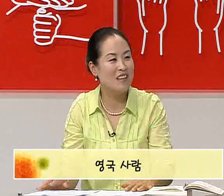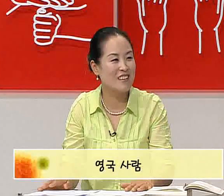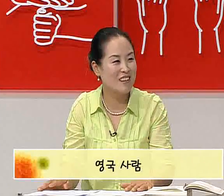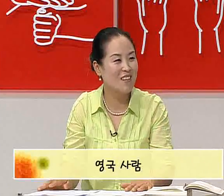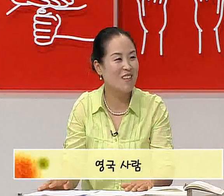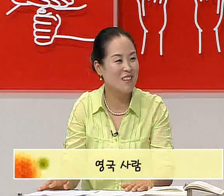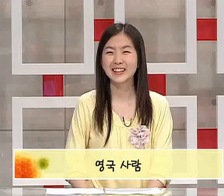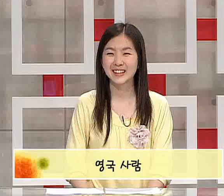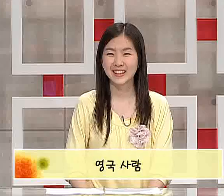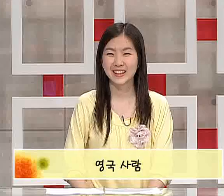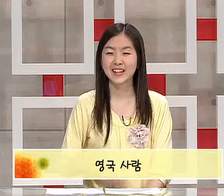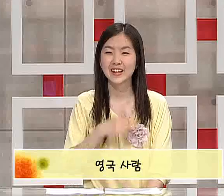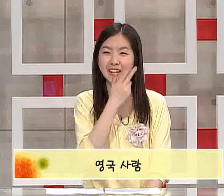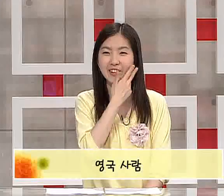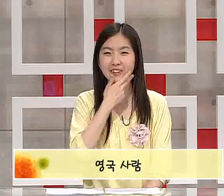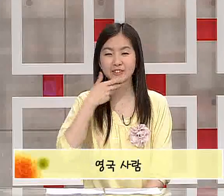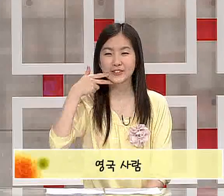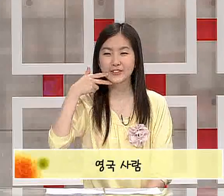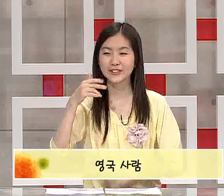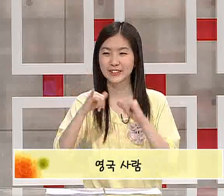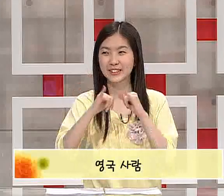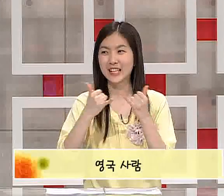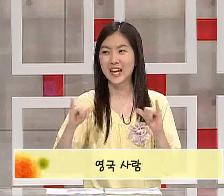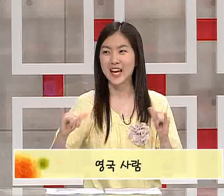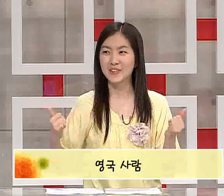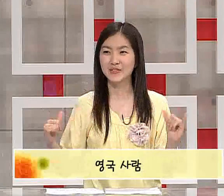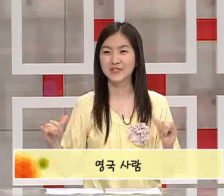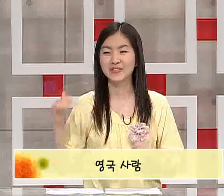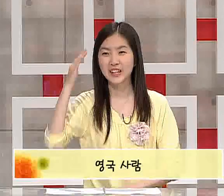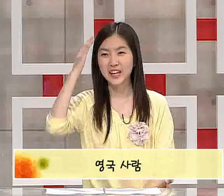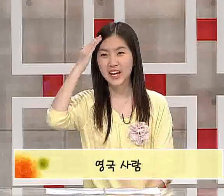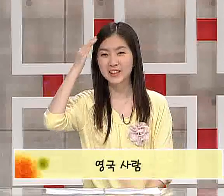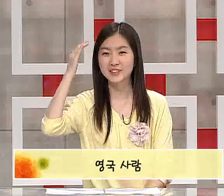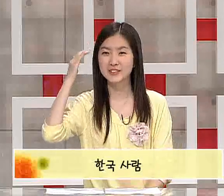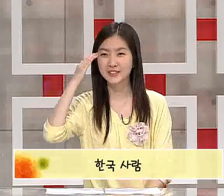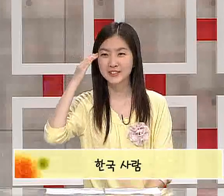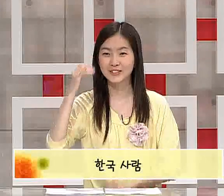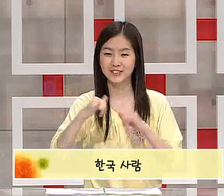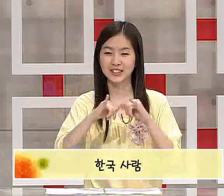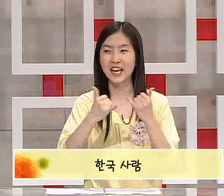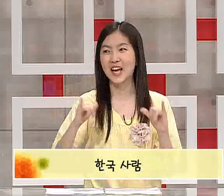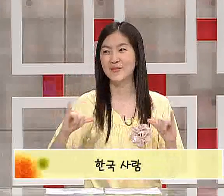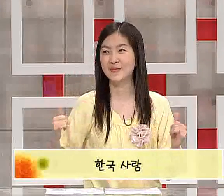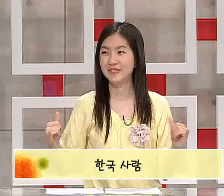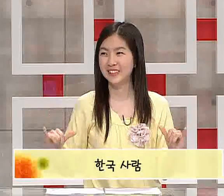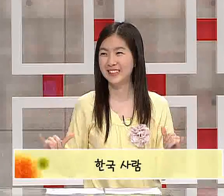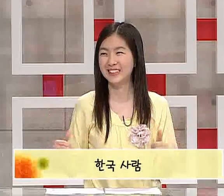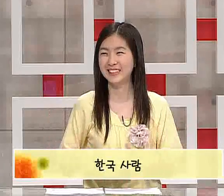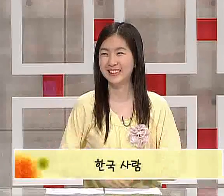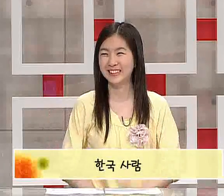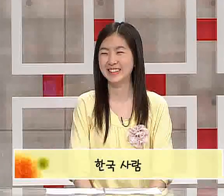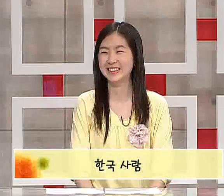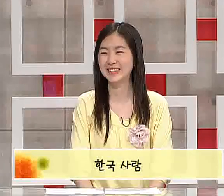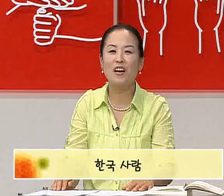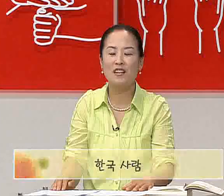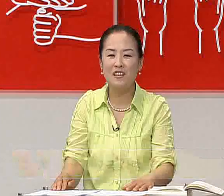있겠어요? 영국 사람, 한국 사람 네, 이 수화를